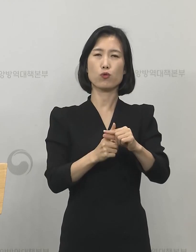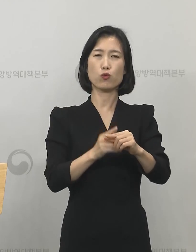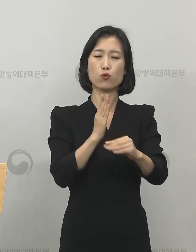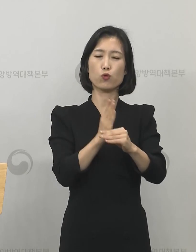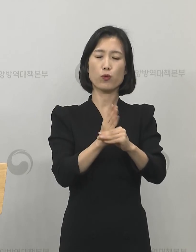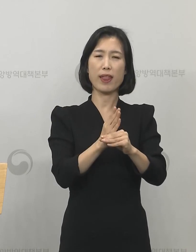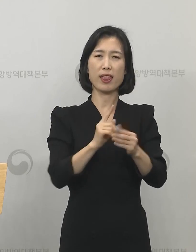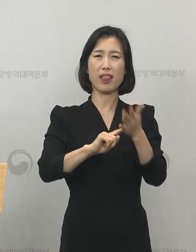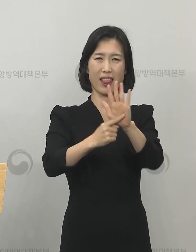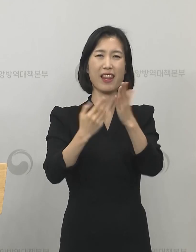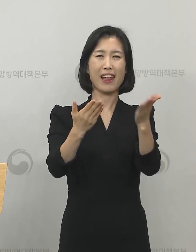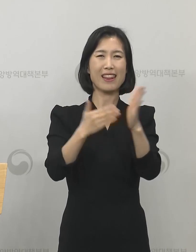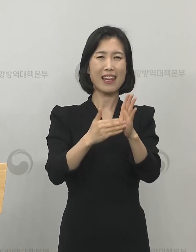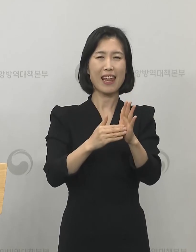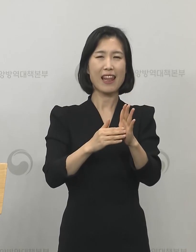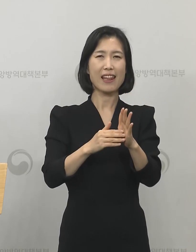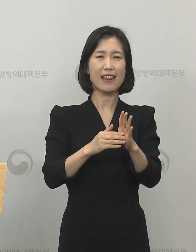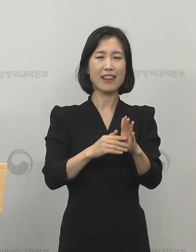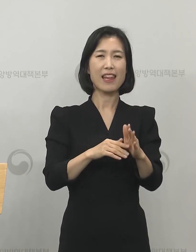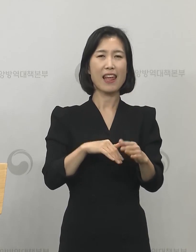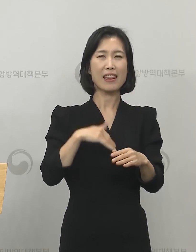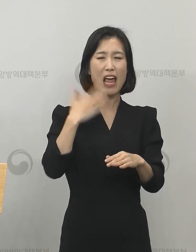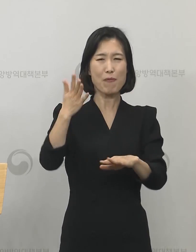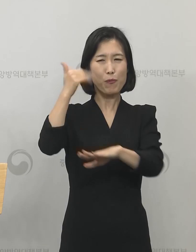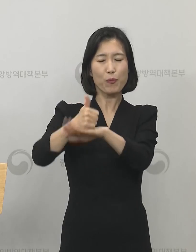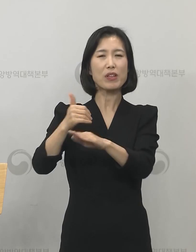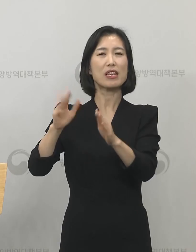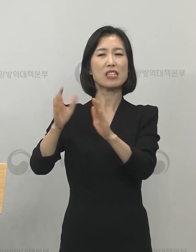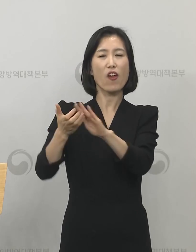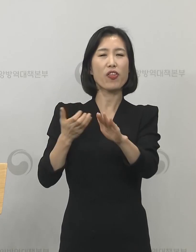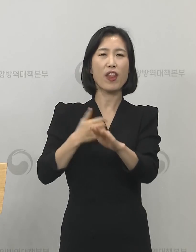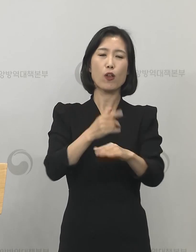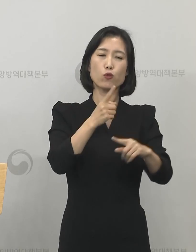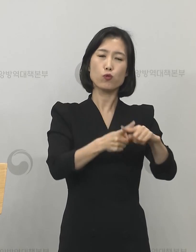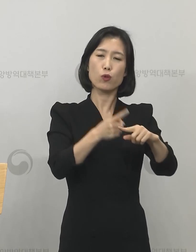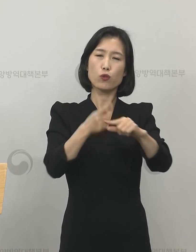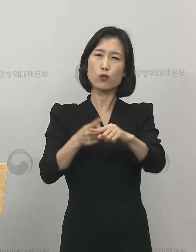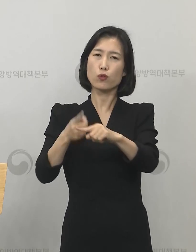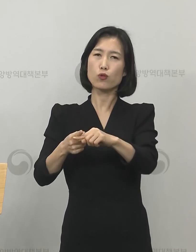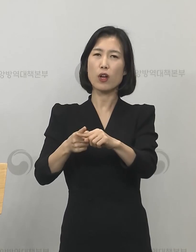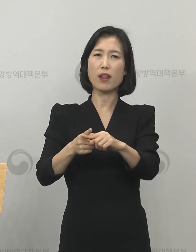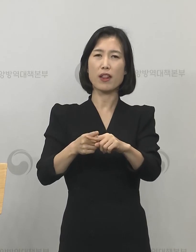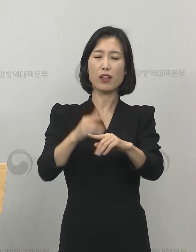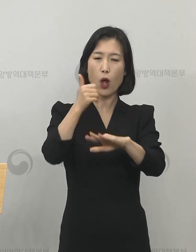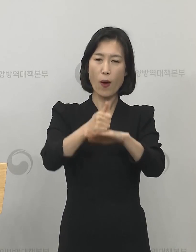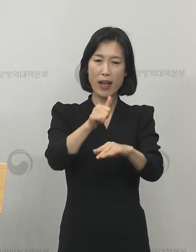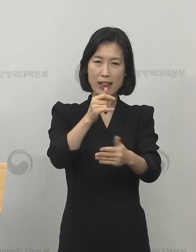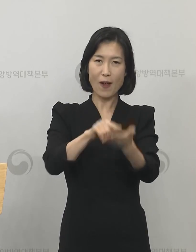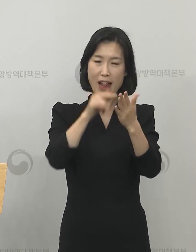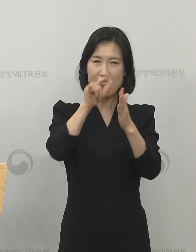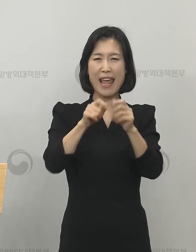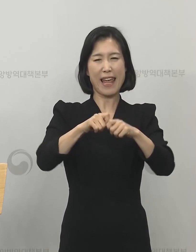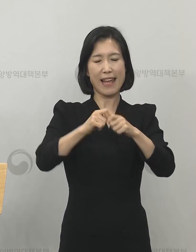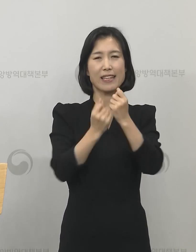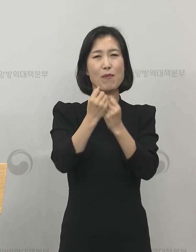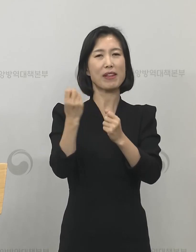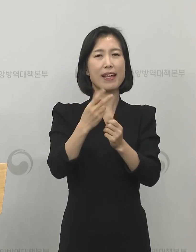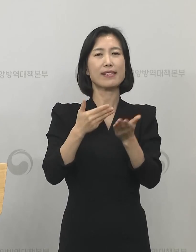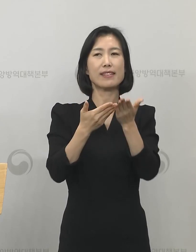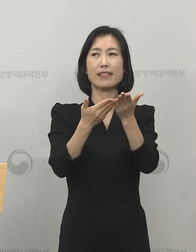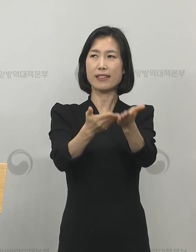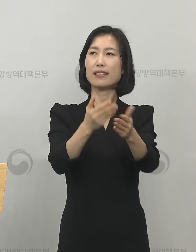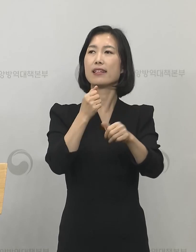조사가 진행되면 중간중간 결과를 모아서 이런 부분들에 대해서는 소상히 설명을 드리도록 그렇게 하겠습니다